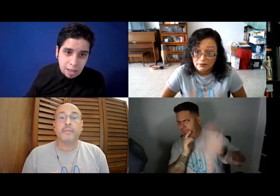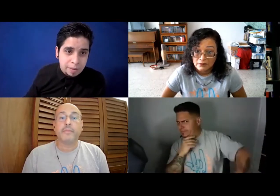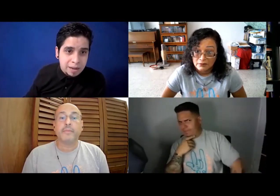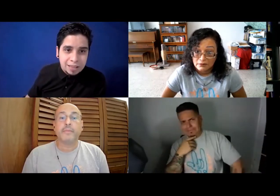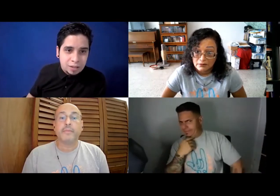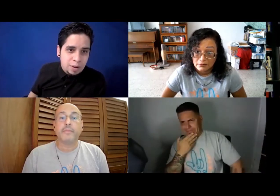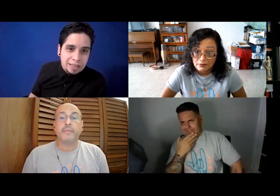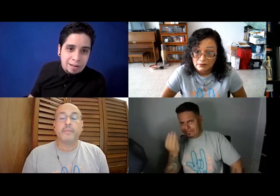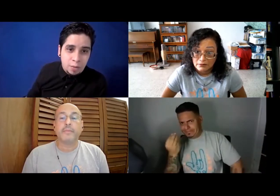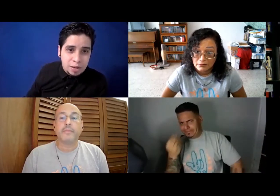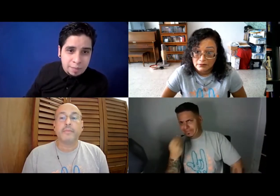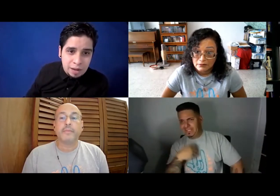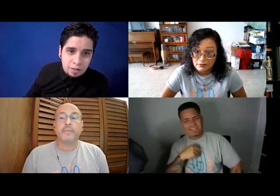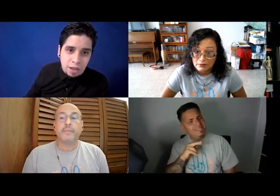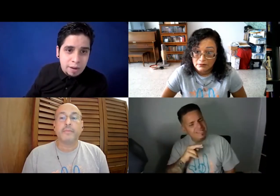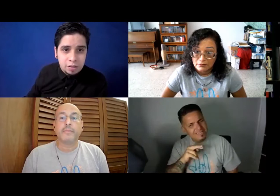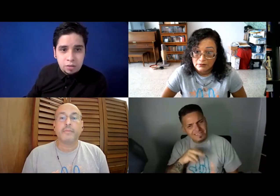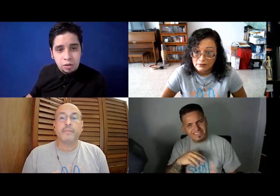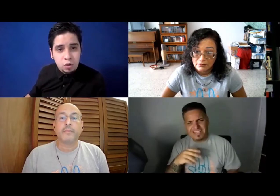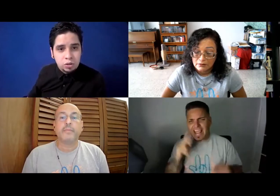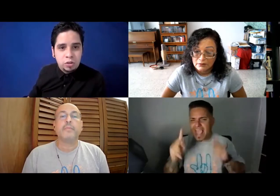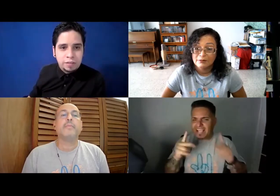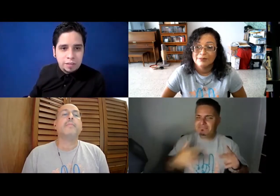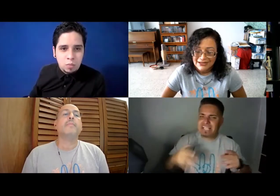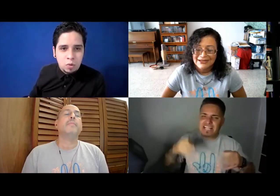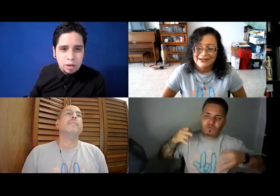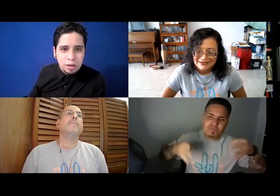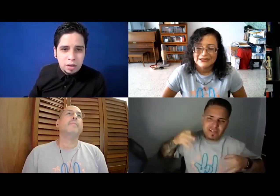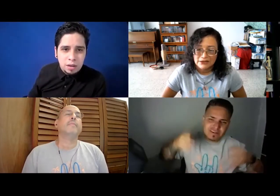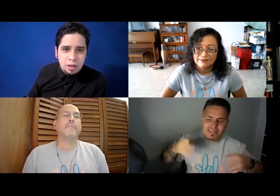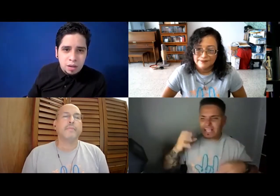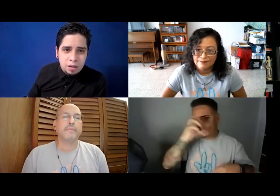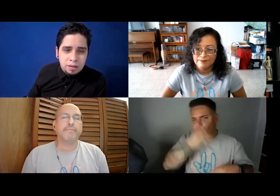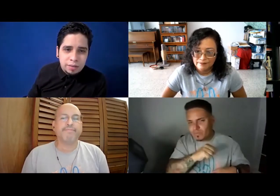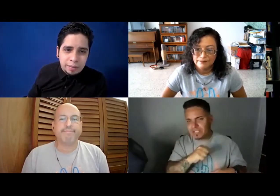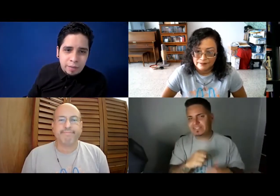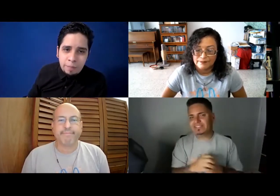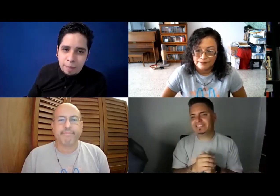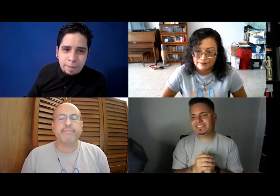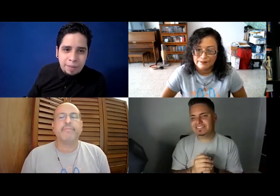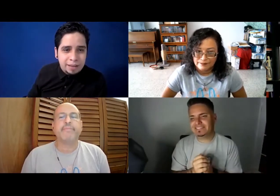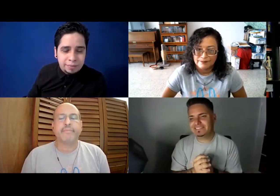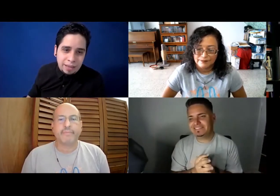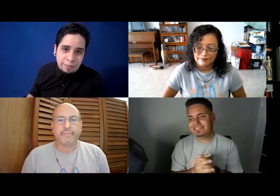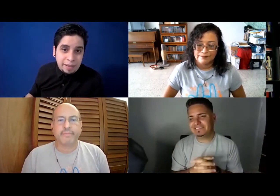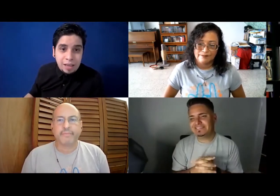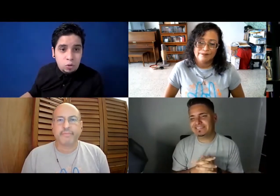También la gente, tú ves la gente hablando por letras, mira, él no sabe esto, este lo otro, y uno se siente como que también pasa de todo.